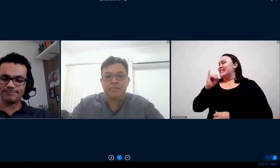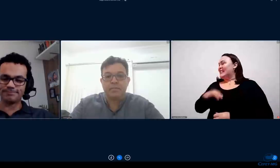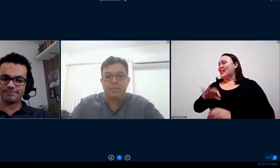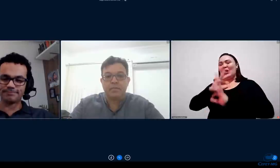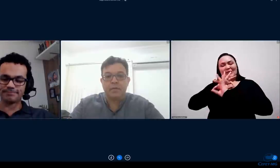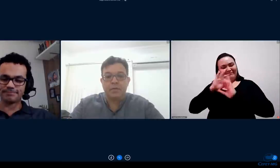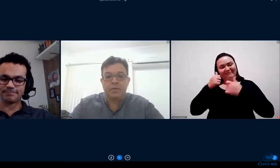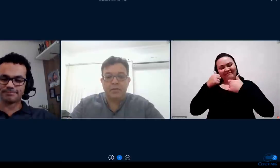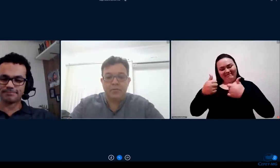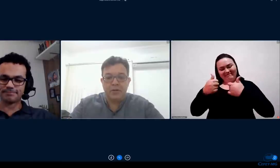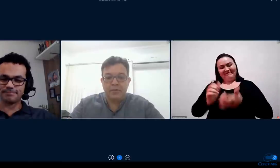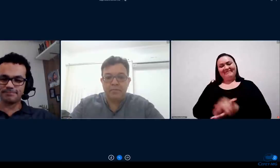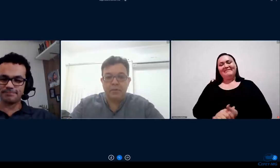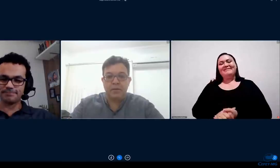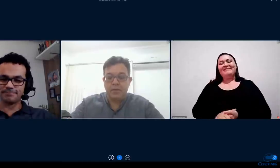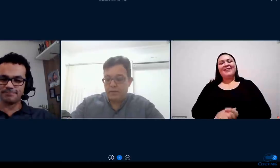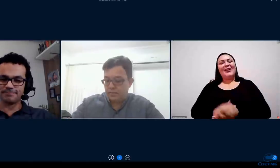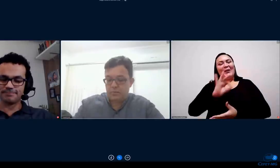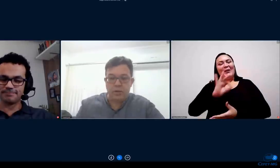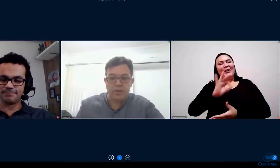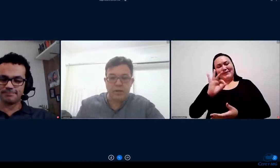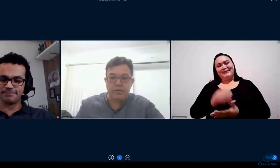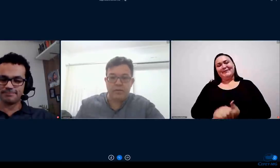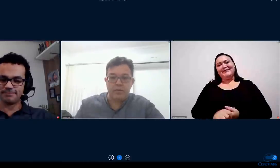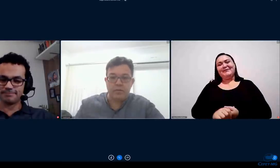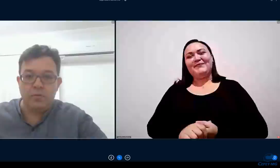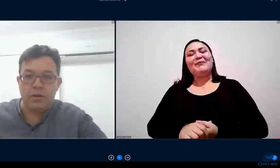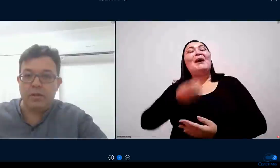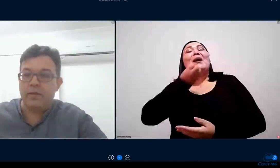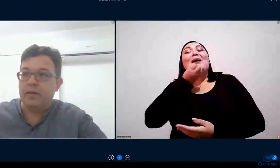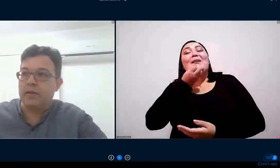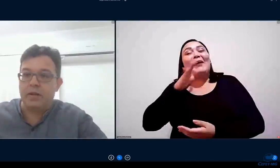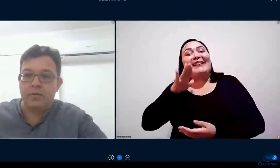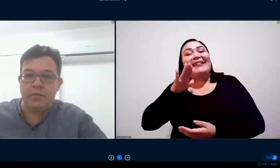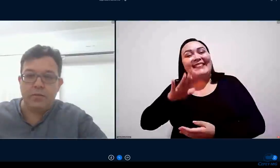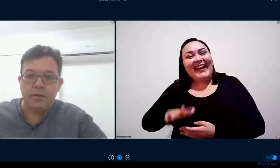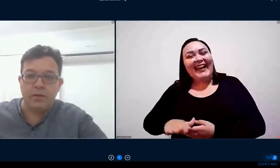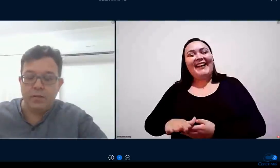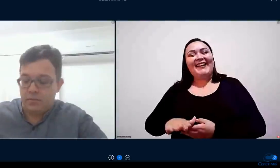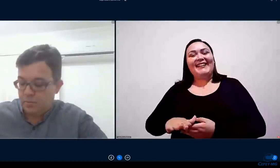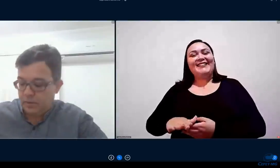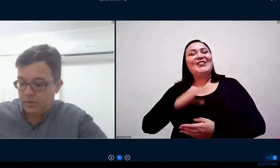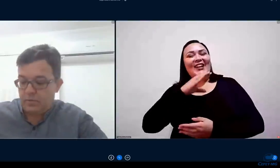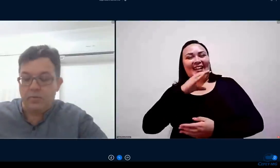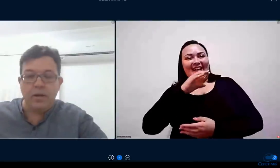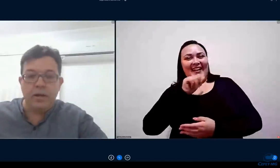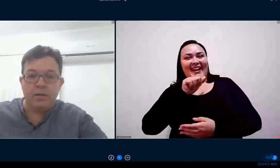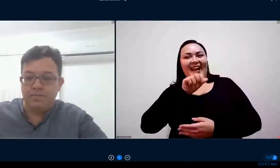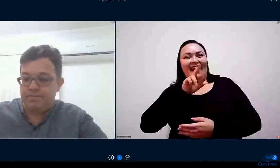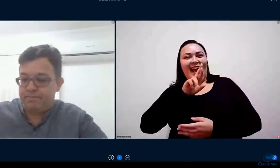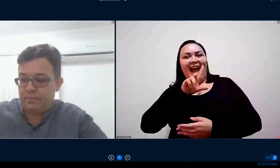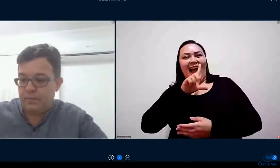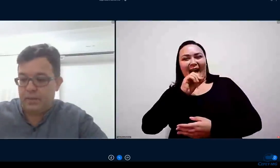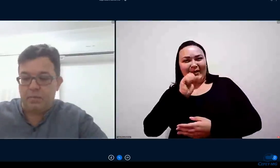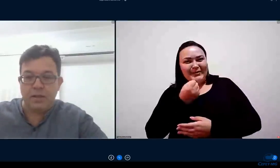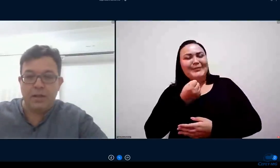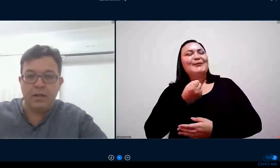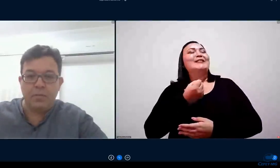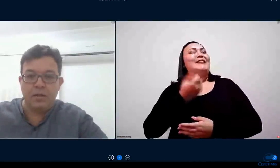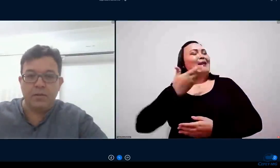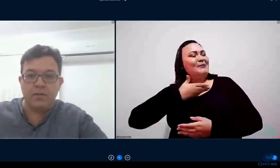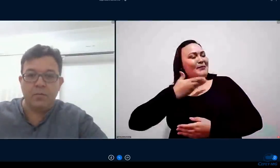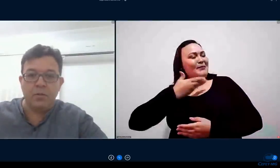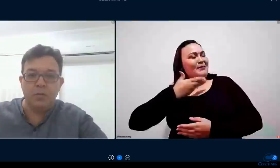senhor da joia boa tarde boa todos boa tarde aí Carlos Câmara companheiro colega na